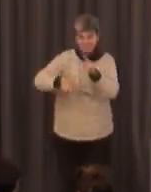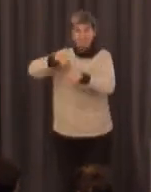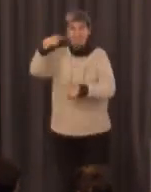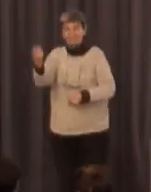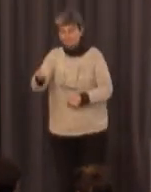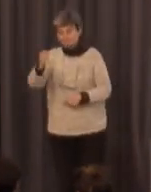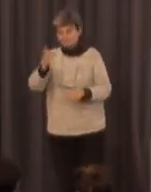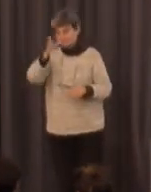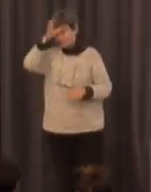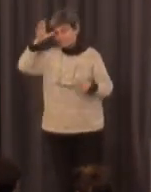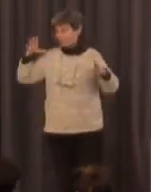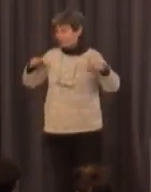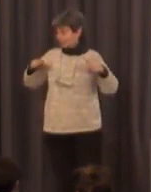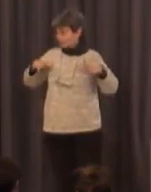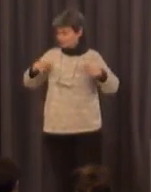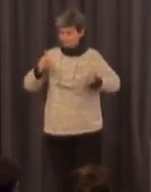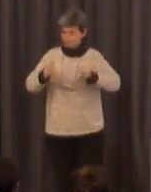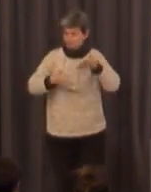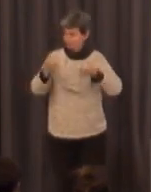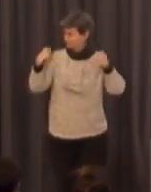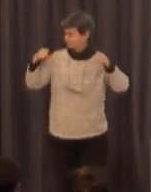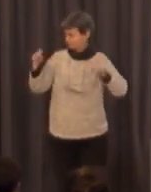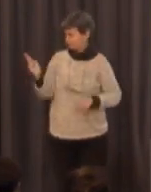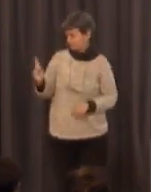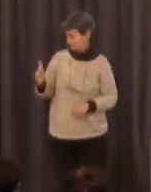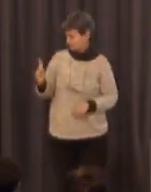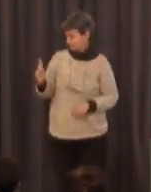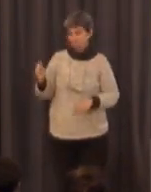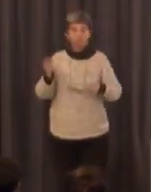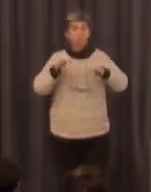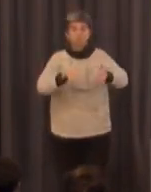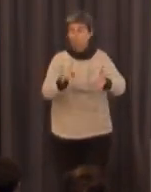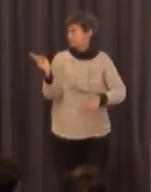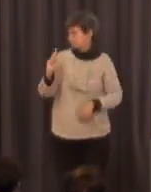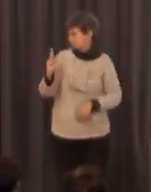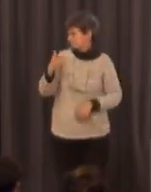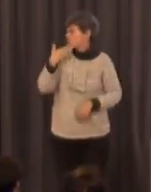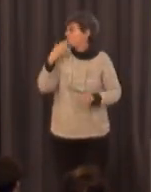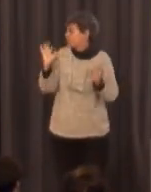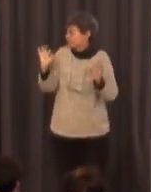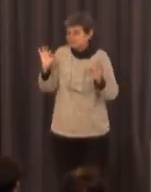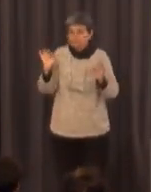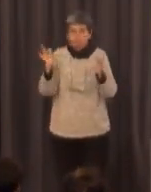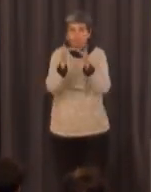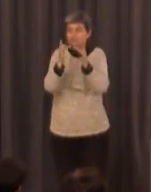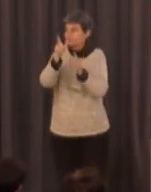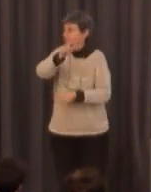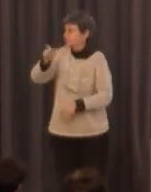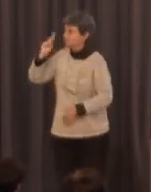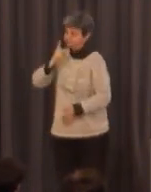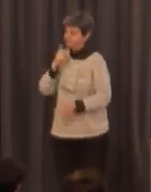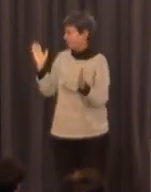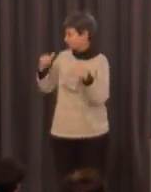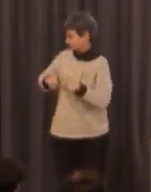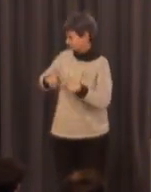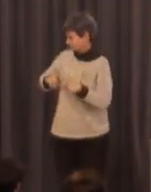si ellos signan con los alumnos sordos y luego en vacaciones no practican la lengua de signos no la utilizan porque bueno son oyentes